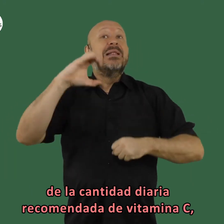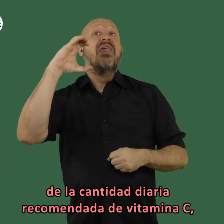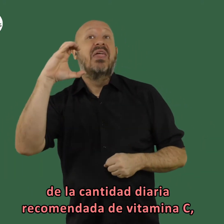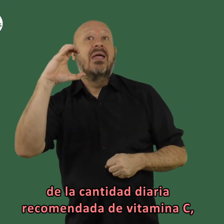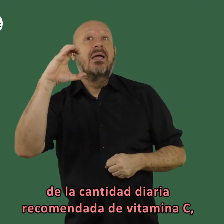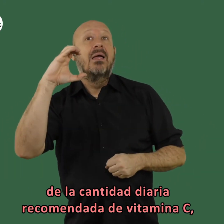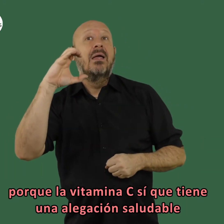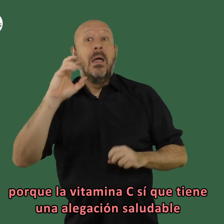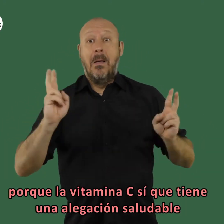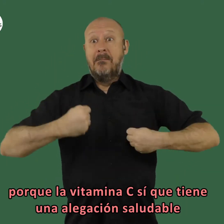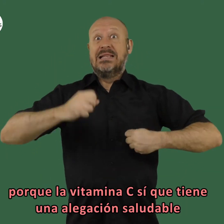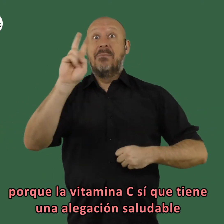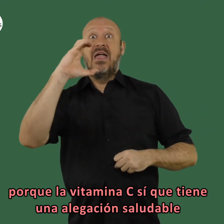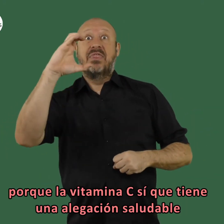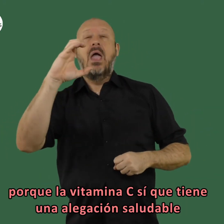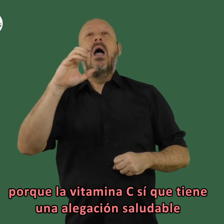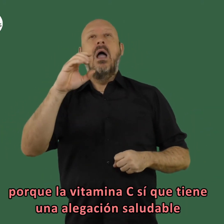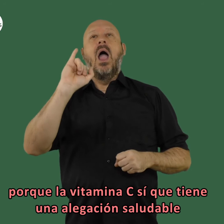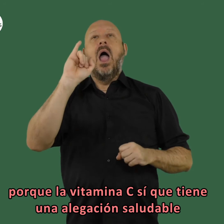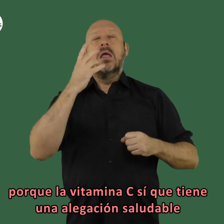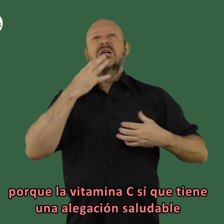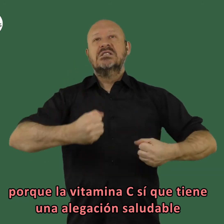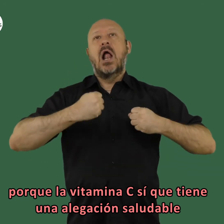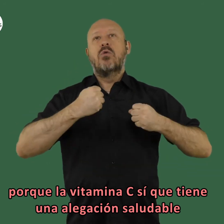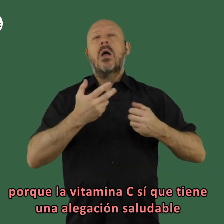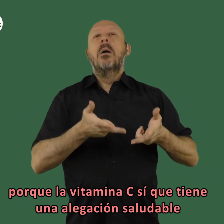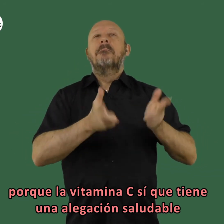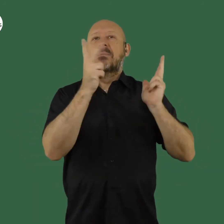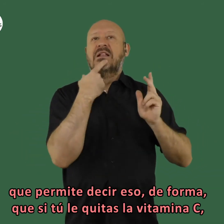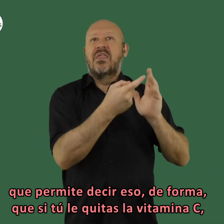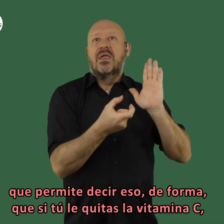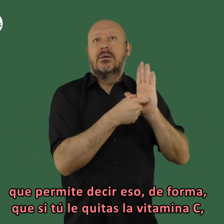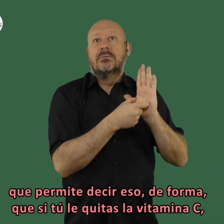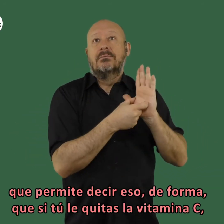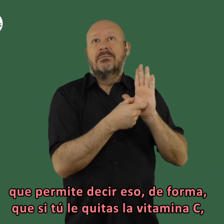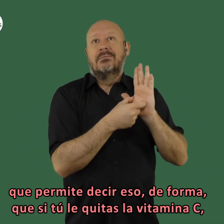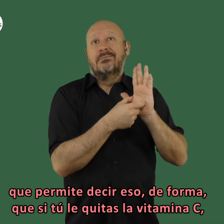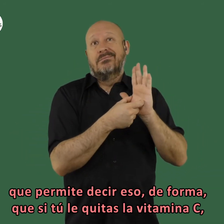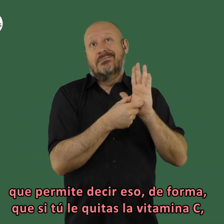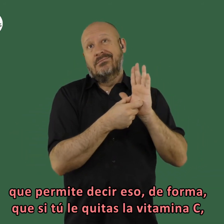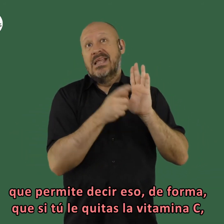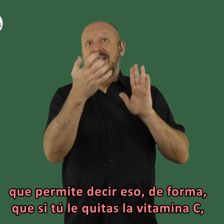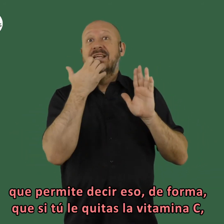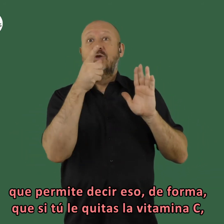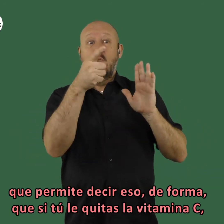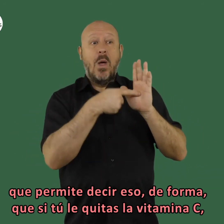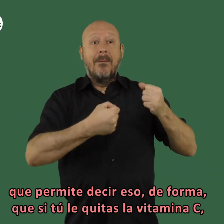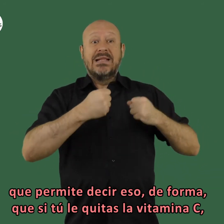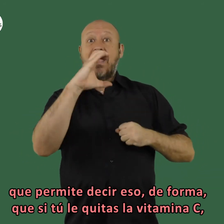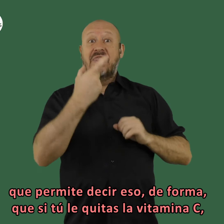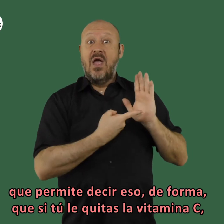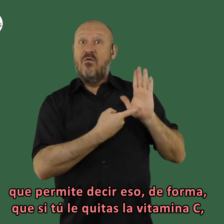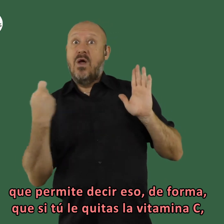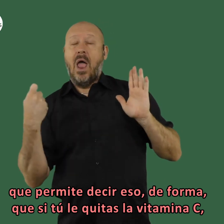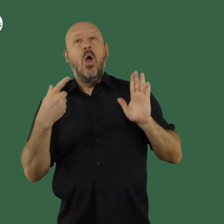recomendada de vitamina c porque la vitamina c sí que tiene una alegación saludable que permite decir eso de forma que si tú le